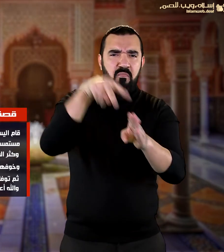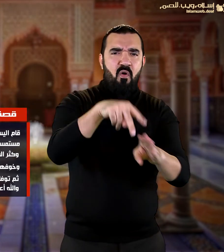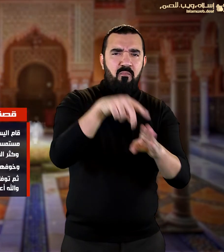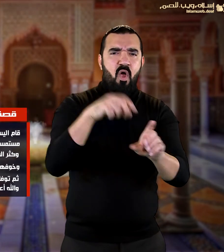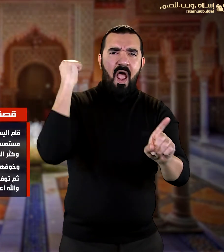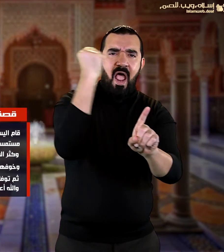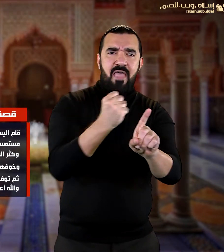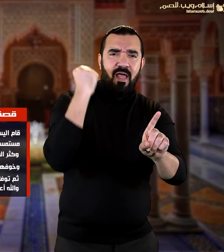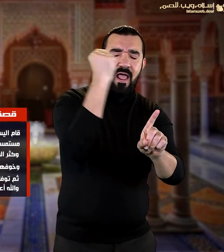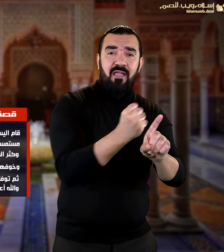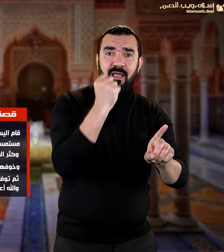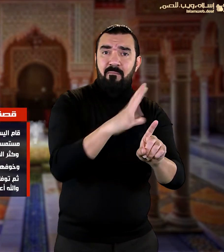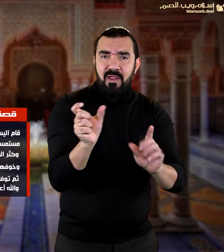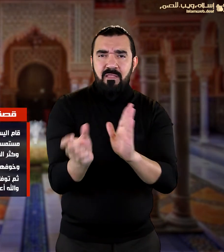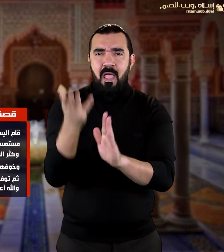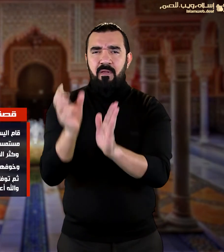وشردوا المؤمنين